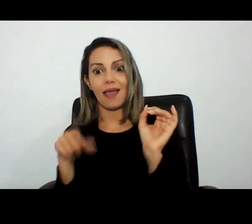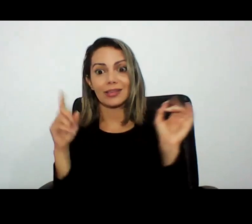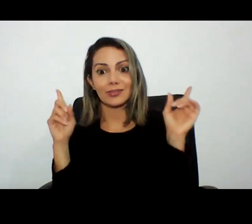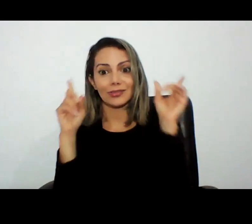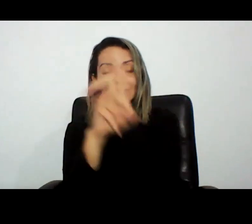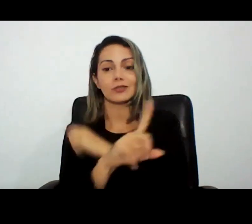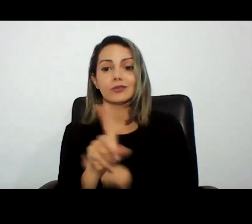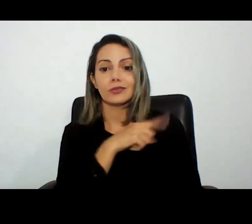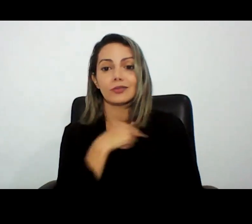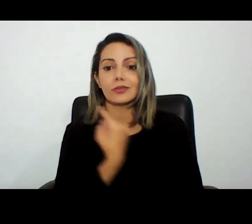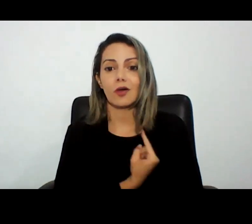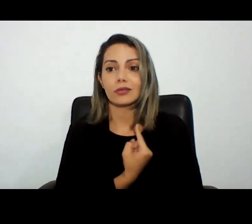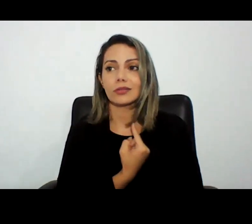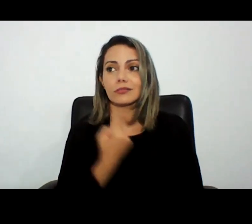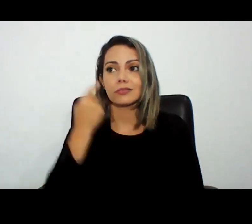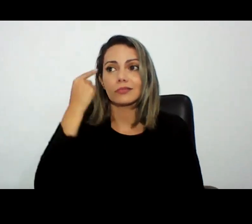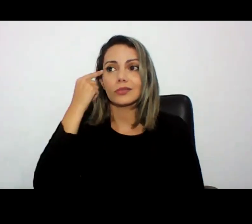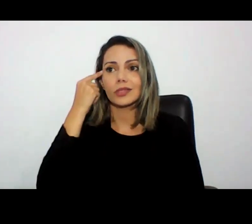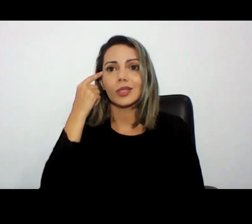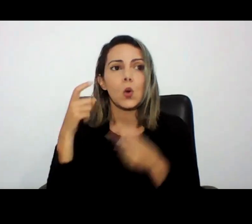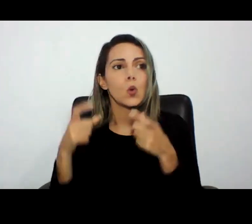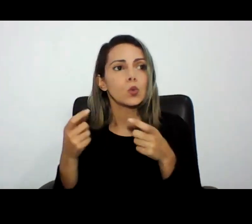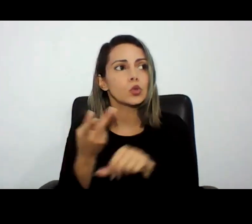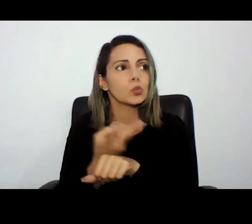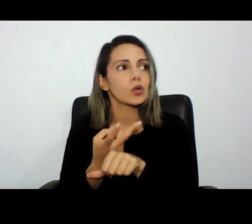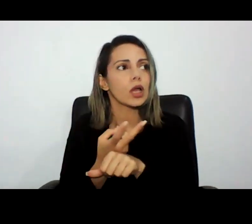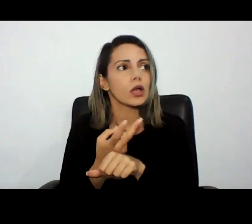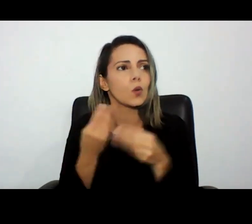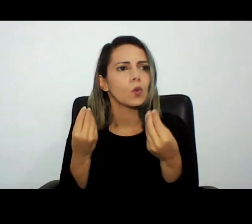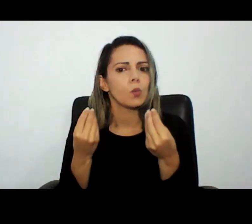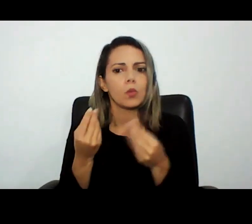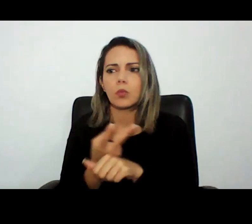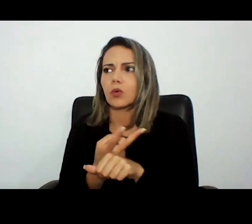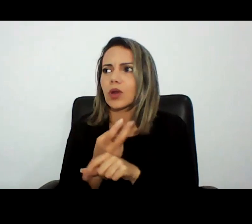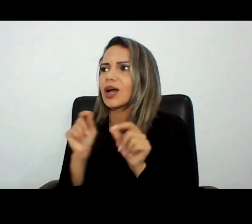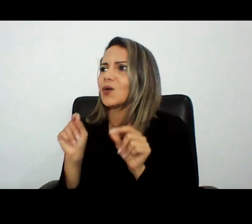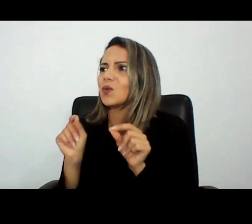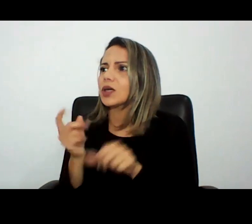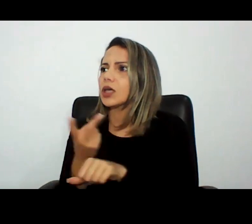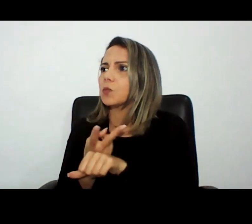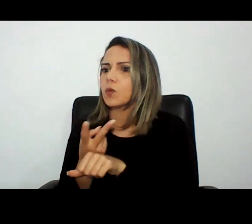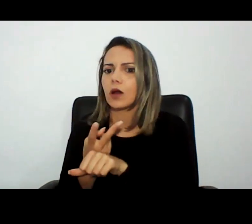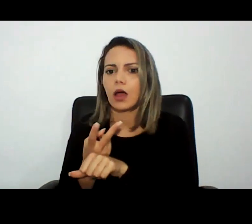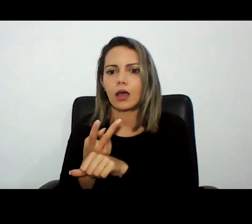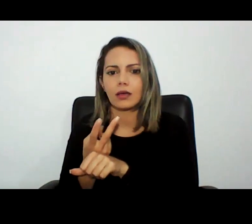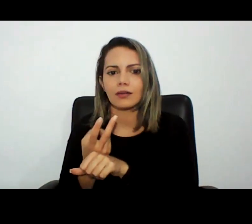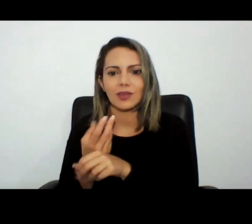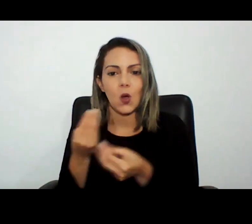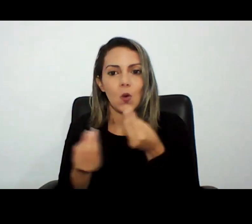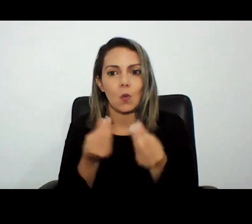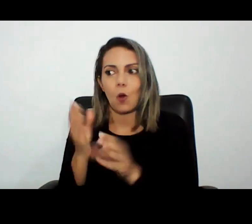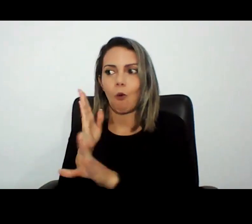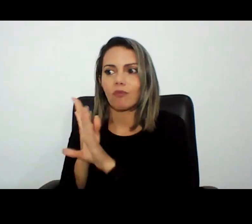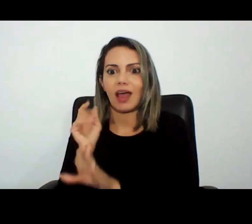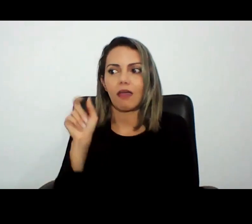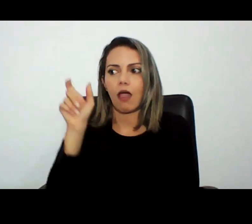a gente saber onde procurar o que procurarmos como é que eu vou procurar um rastro que vá me levar a essa autoria até